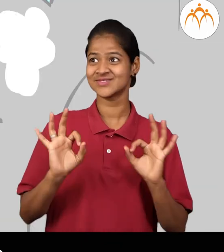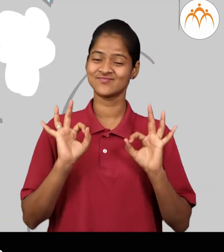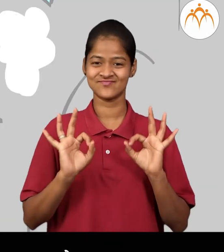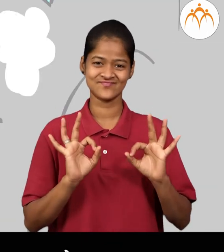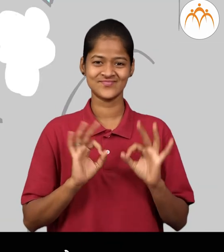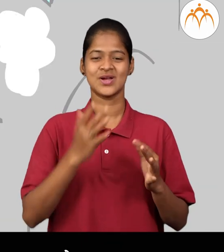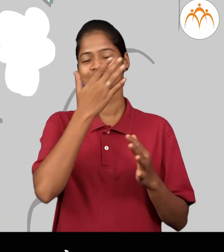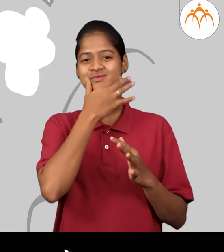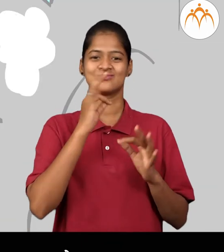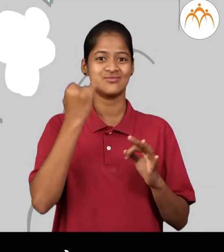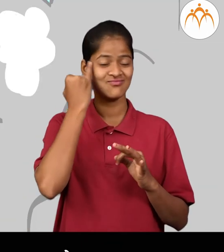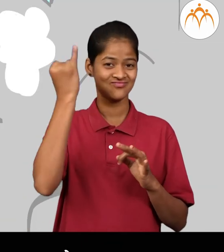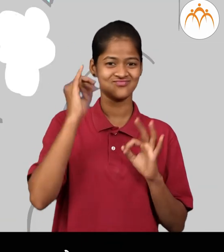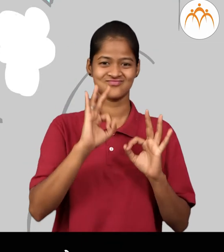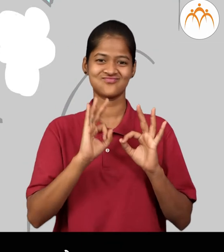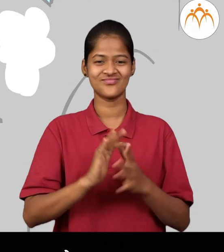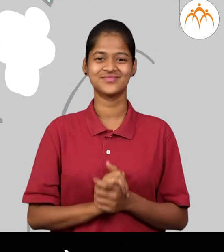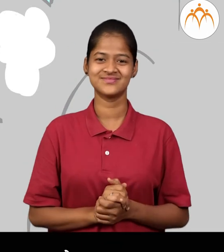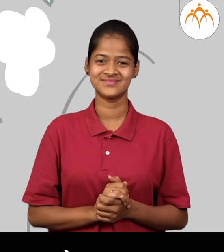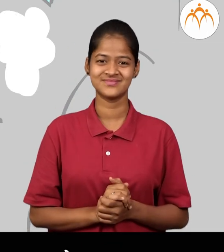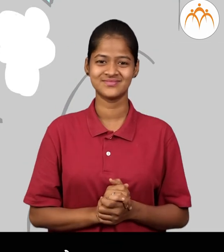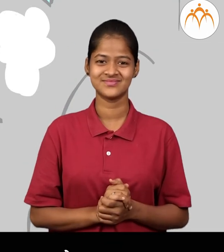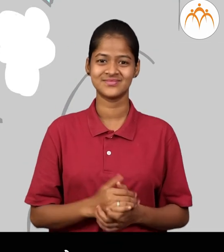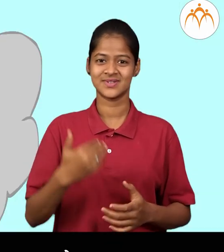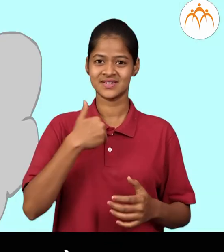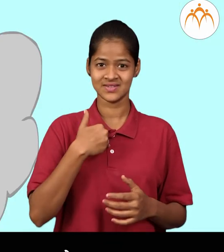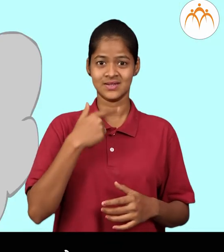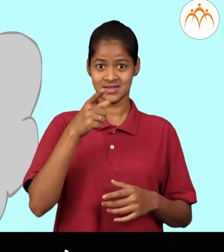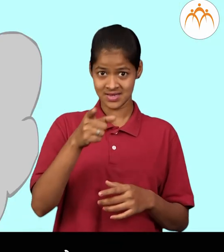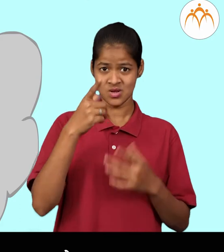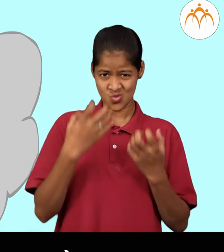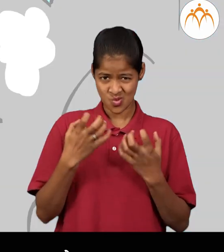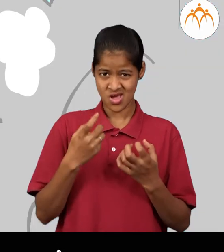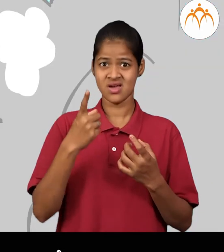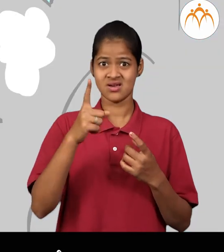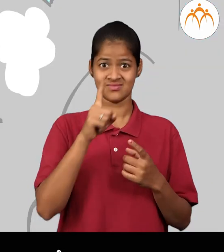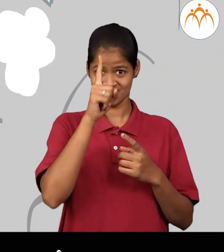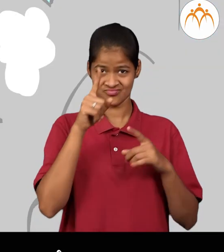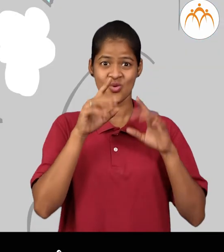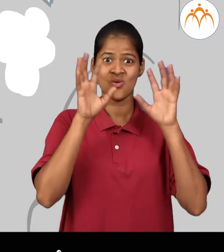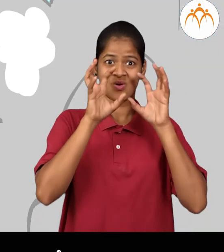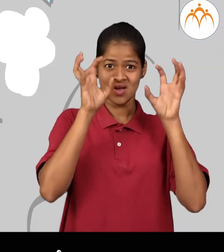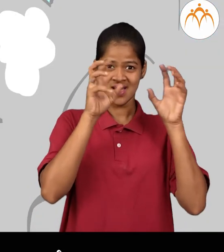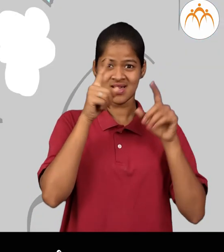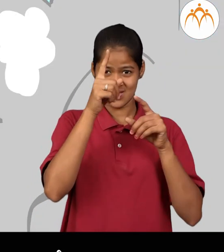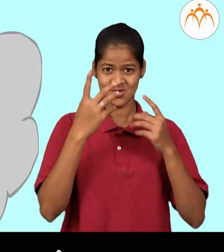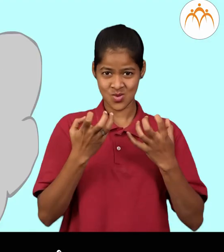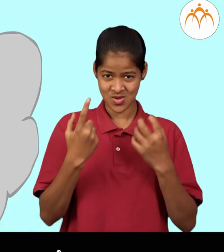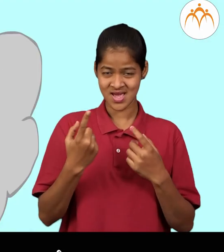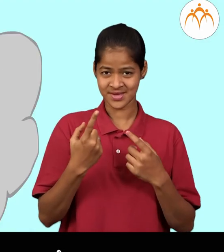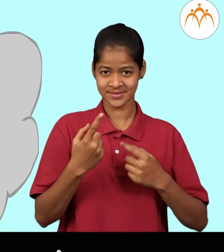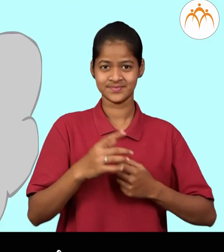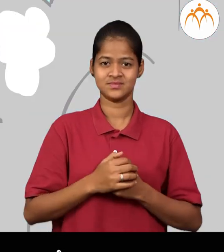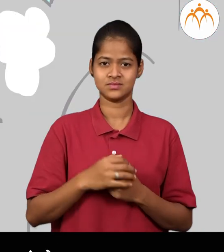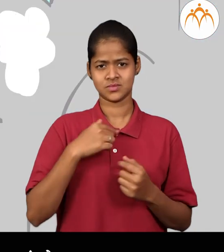वावाव खूपत सुन्दर गल्पना है मी तुला त्या जगात खेऊन